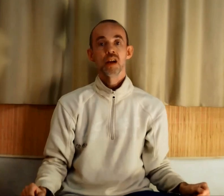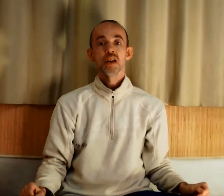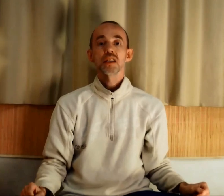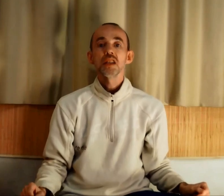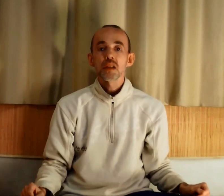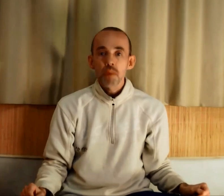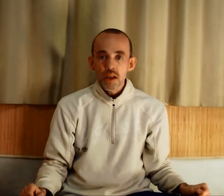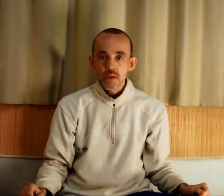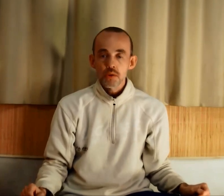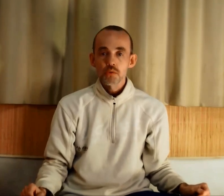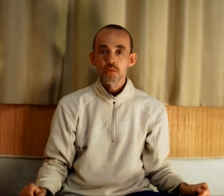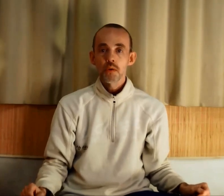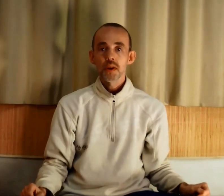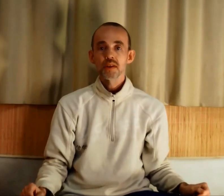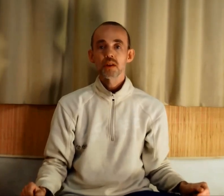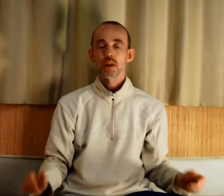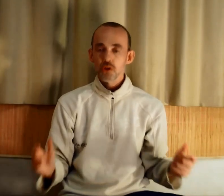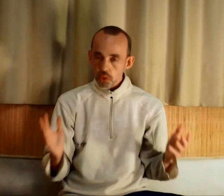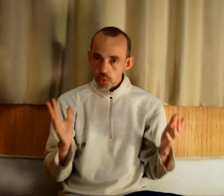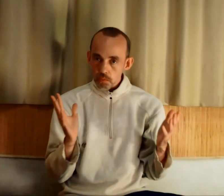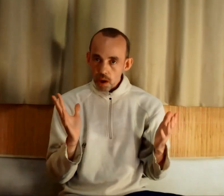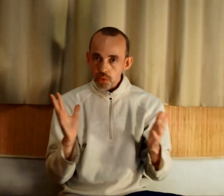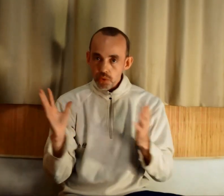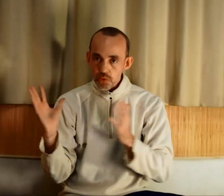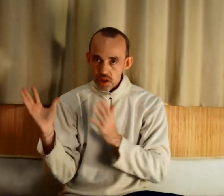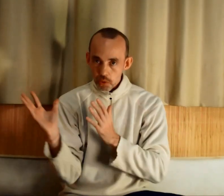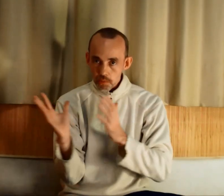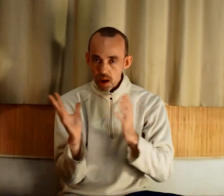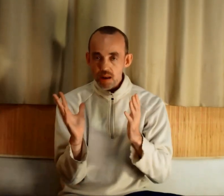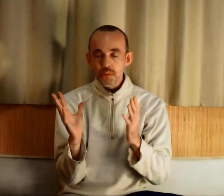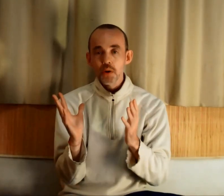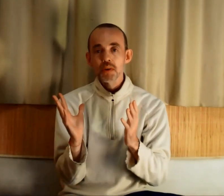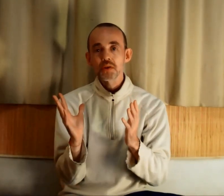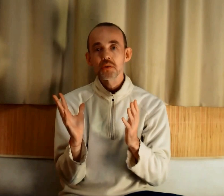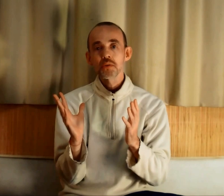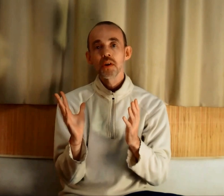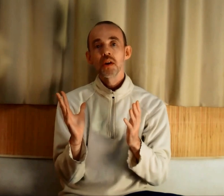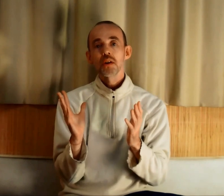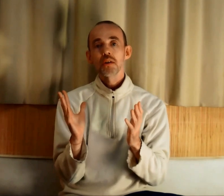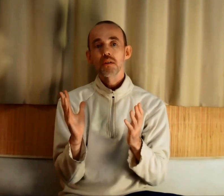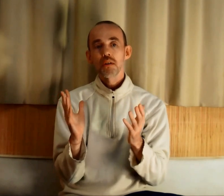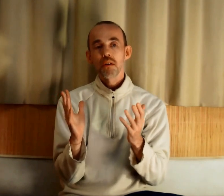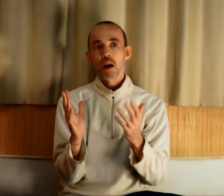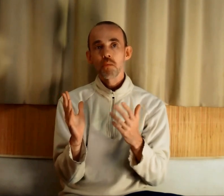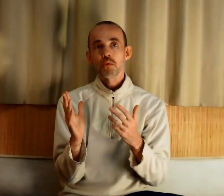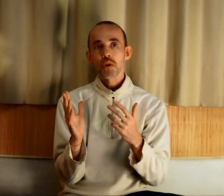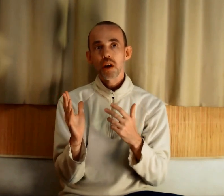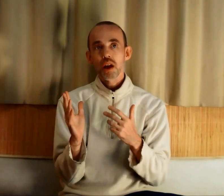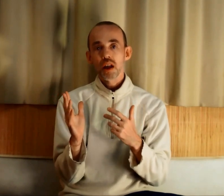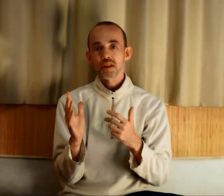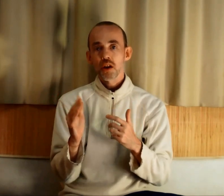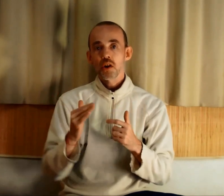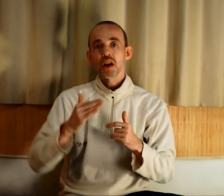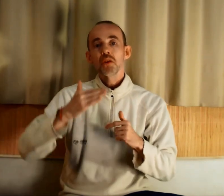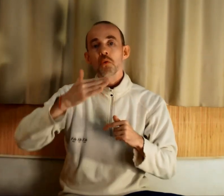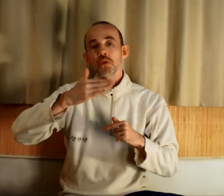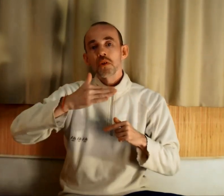Ce qui se passe souvent, en fait, c'est que les gens n'ont pas entendu, ils n'ont pas l'information que l'amour est à l'extérieur, et donc,